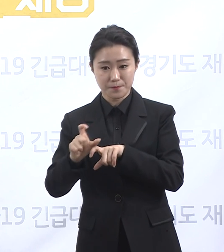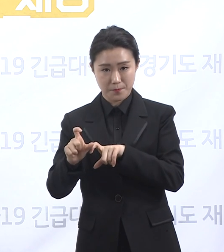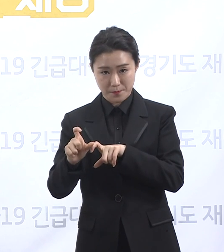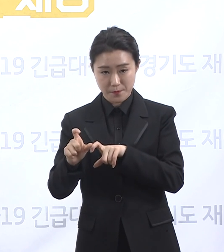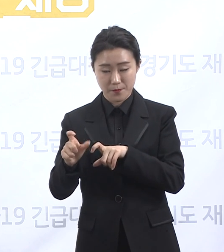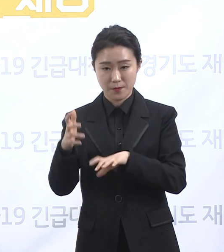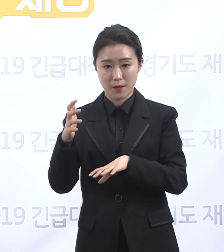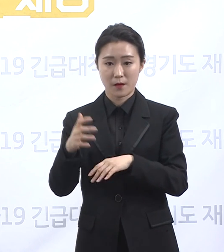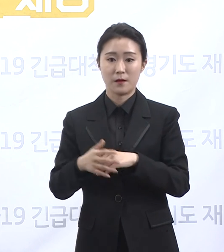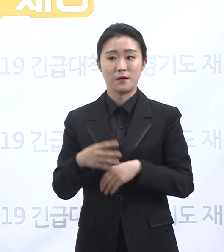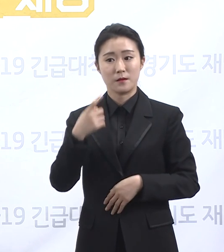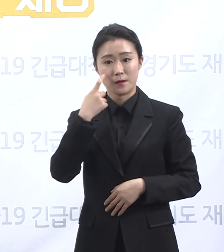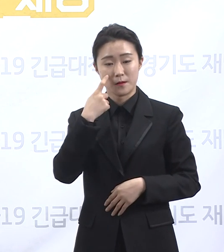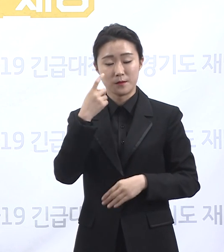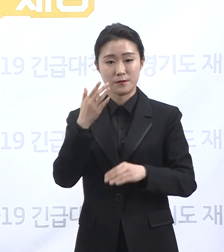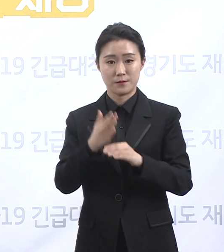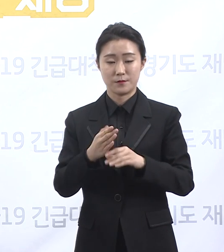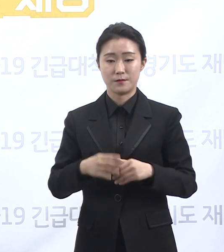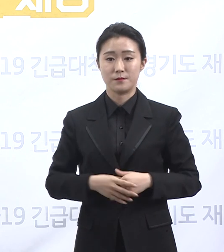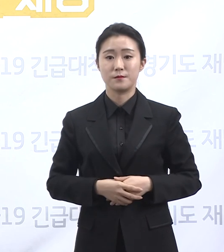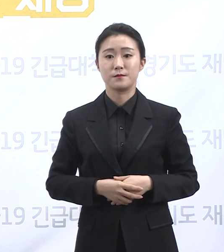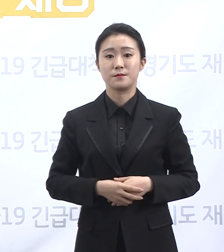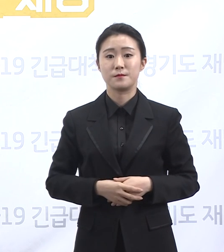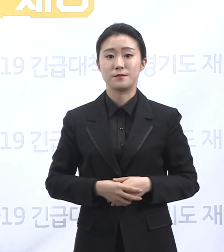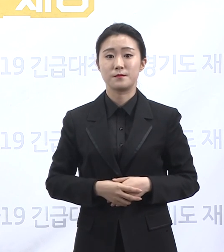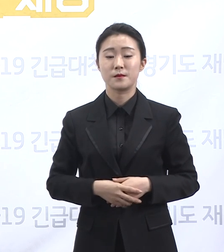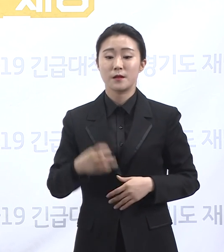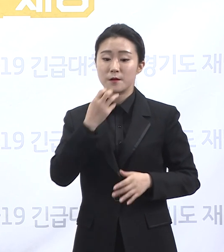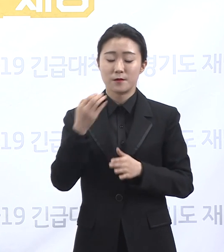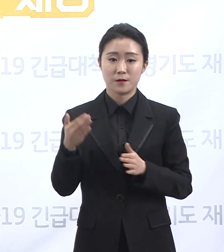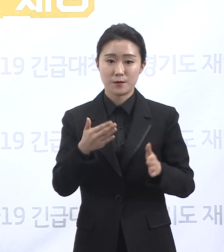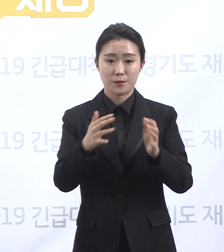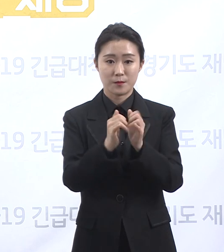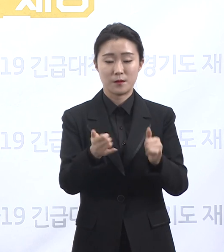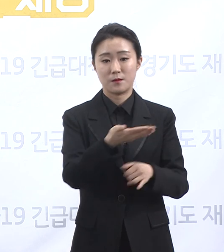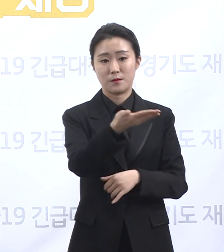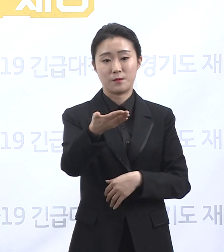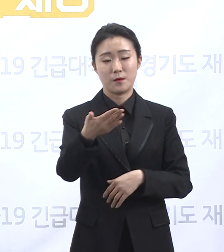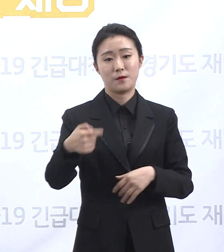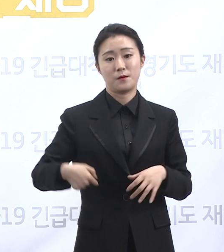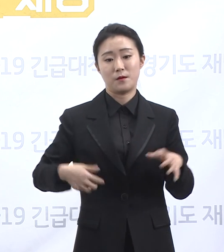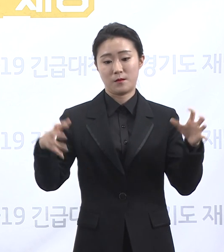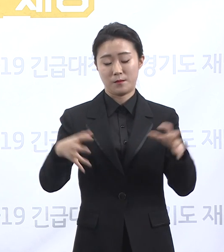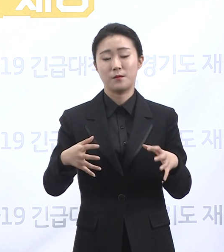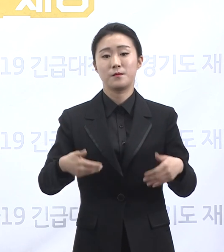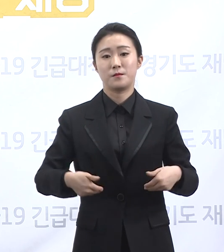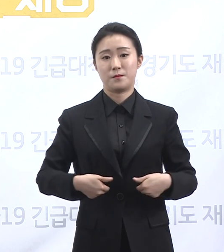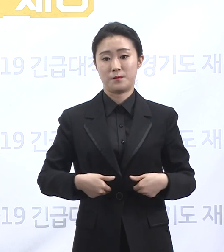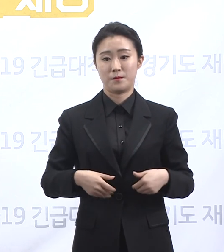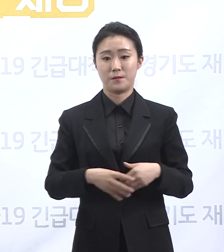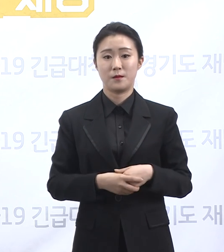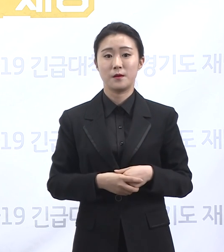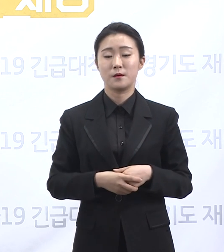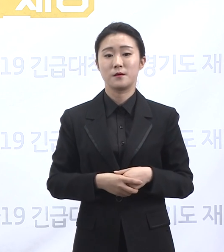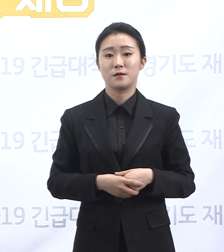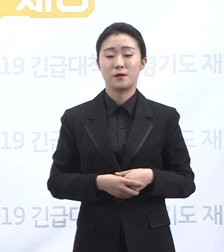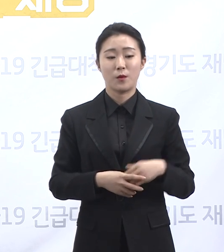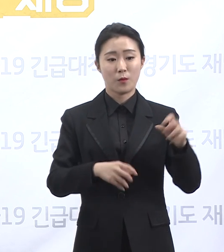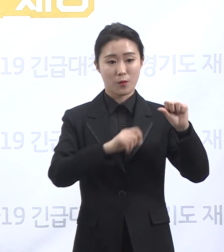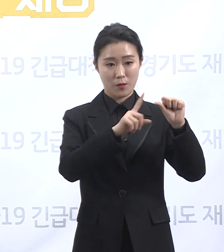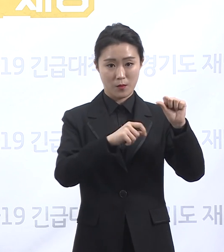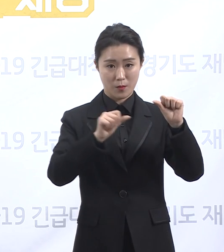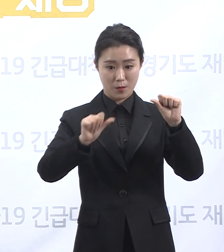위해서는 도민 여러분의 지속적인 참여와 협조가 필요합니다. 정부는 어제 코로나 대응태세와 관련해 5월